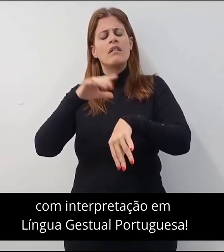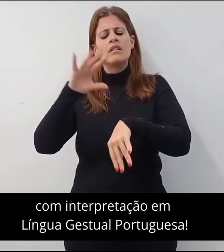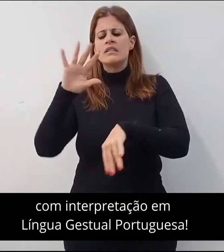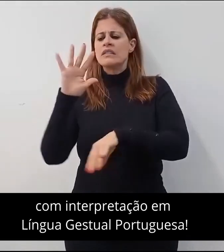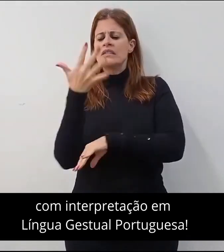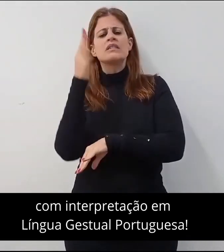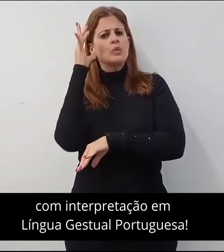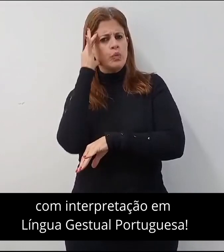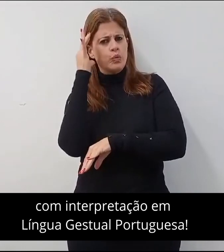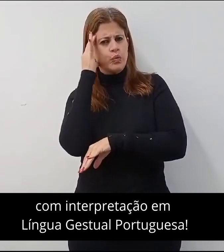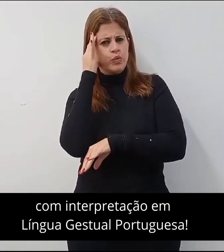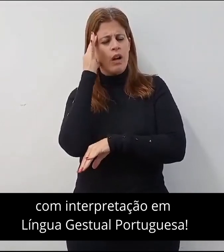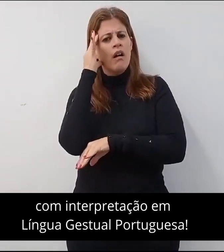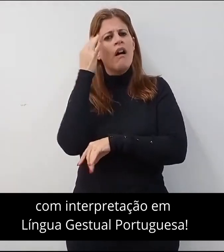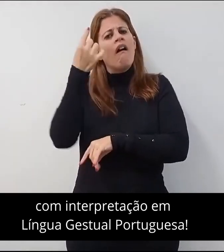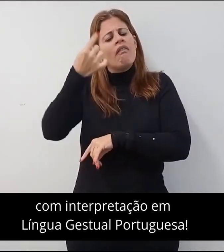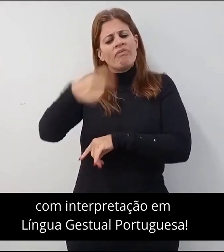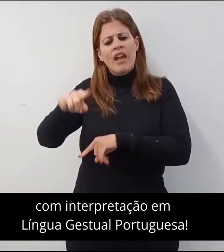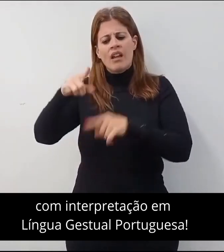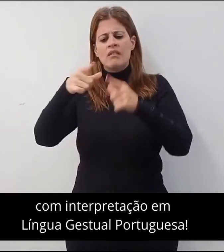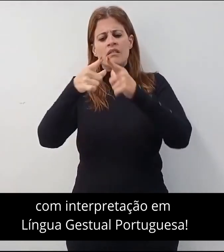interpretação em língua gestual portuguesa.